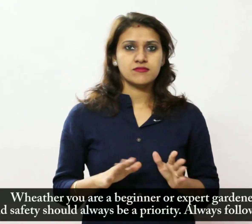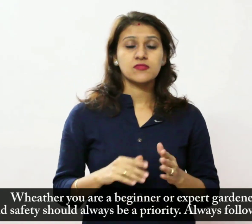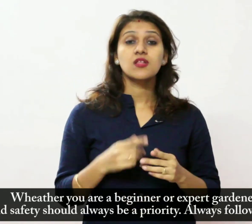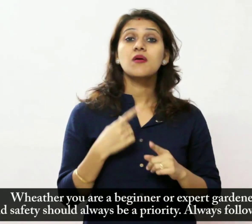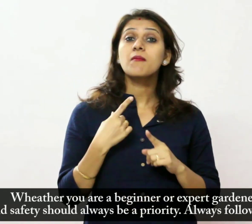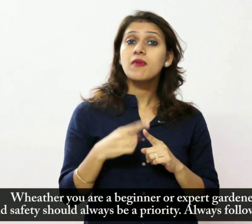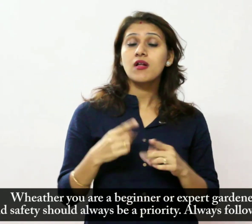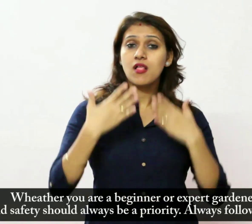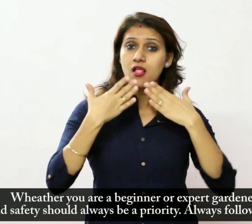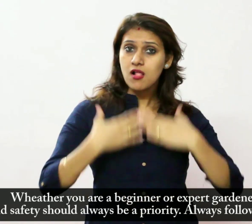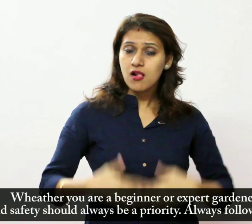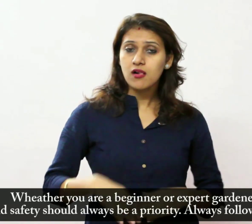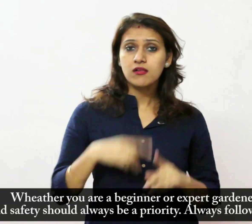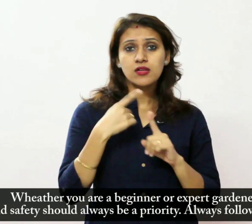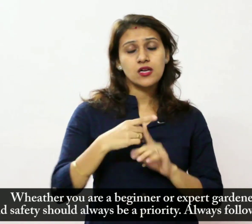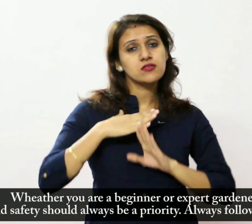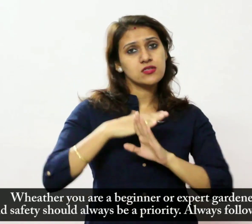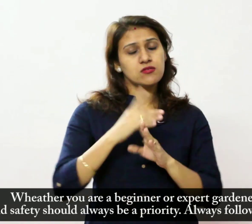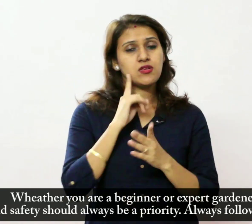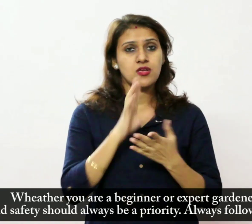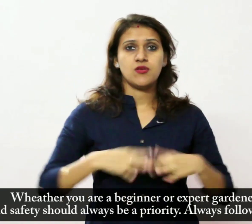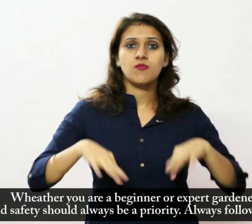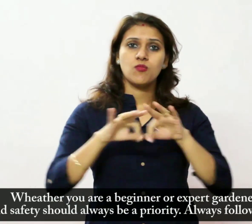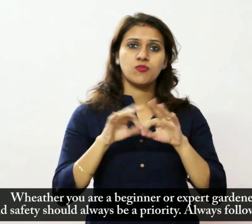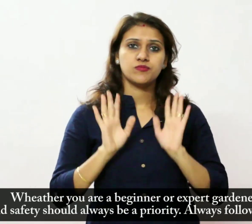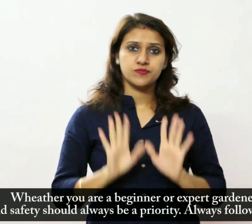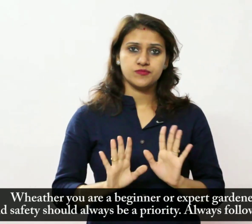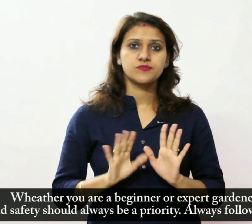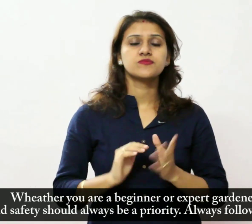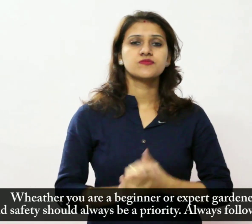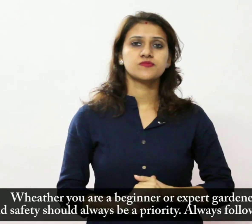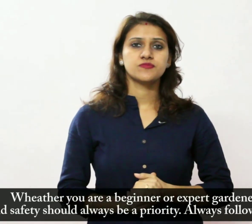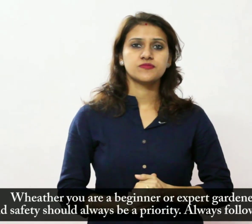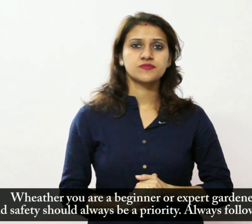हमेशा प्रात्मिक्ता होनी चाहिए चर्णों का पालन करे